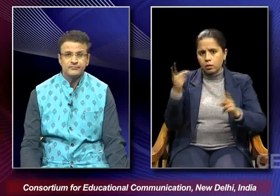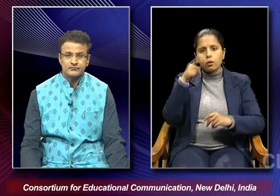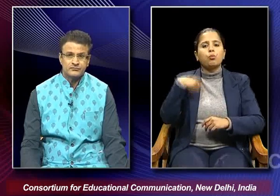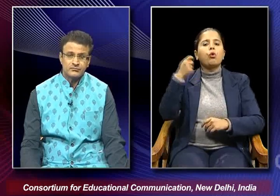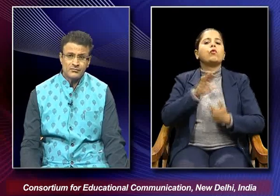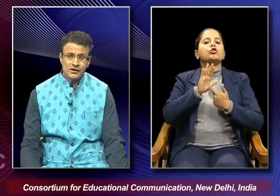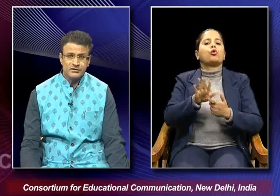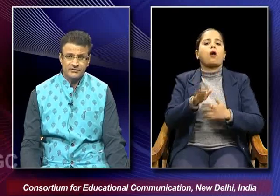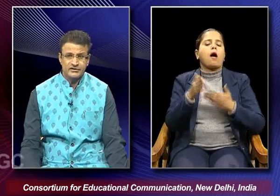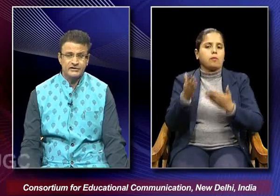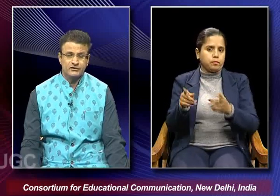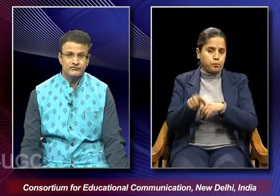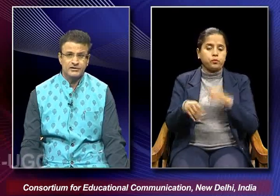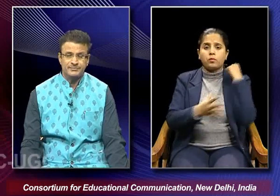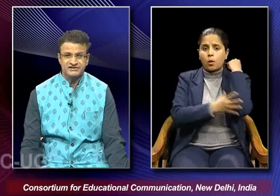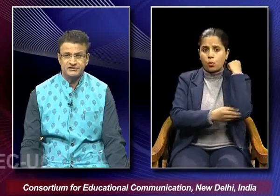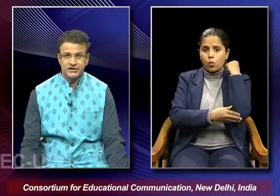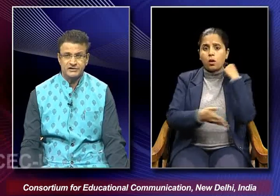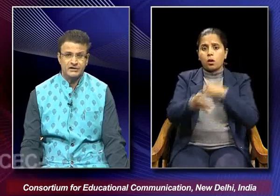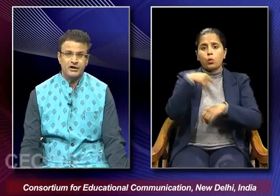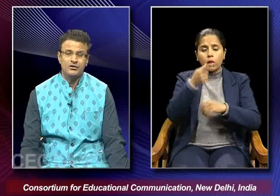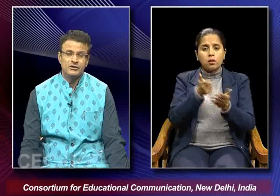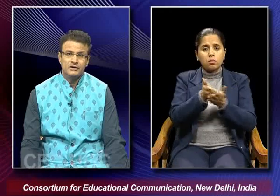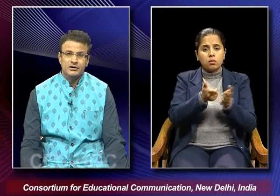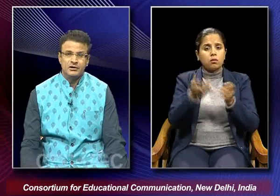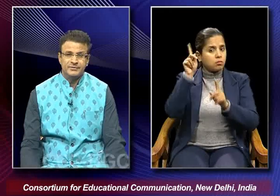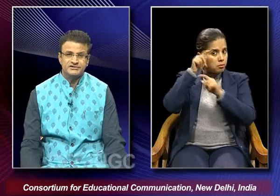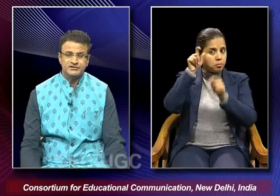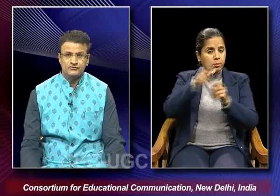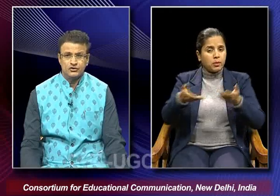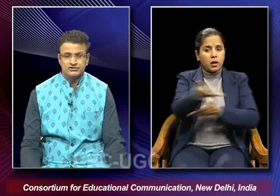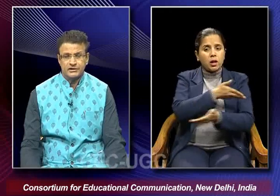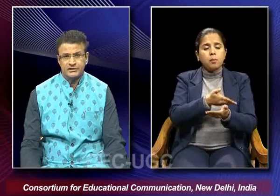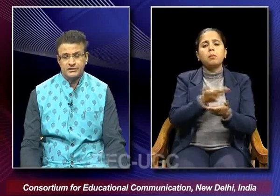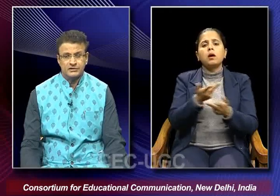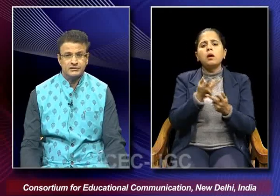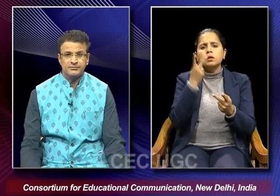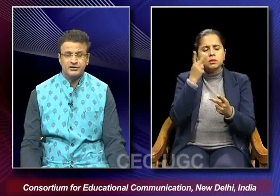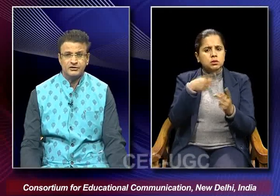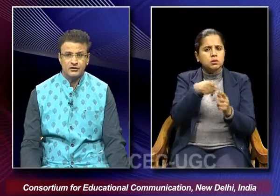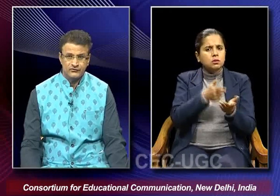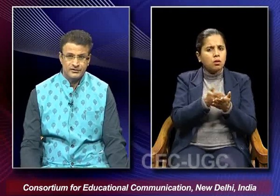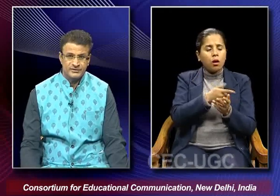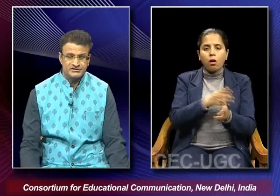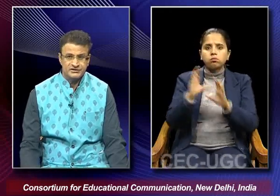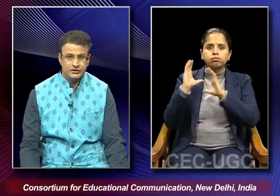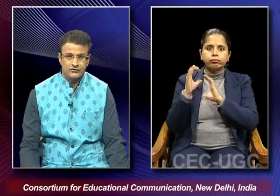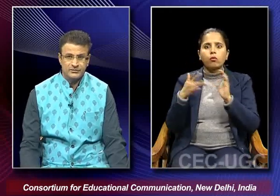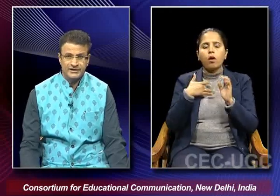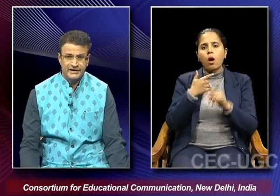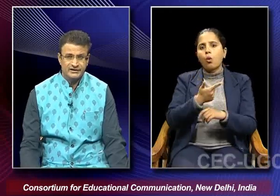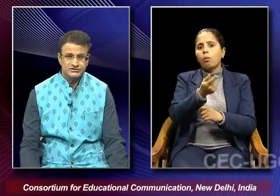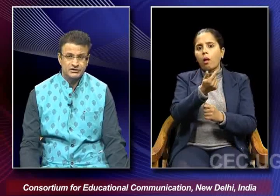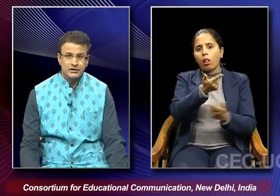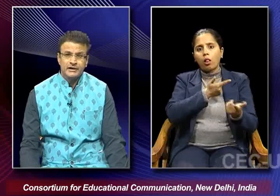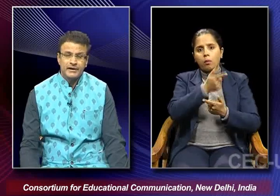in the poverty of the peasantry that how peasantry was under the burden of the peasant of the